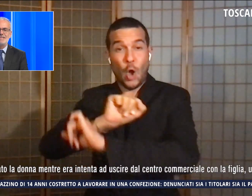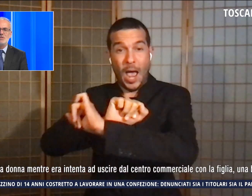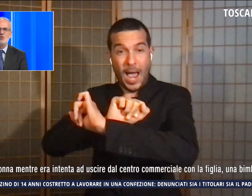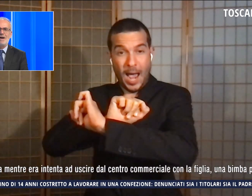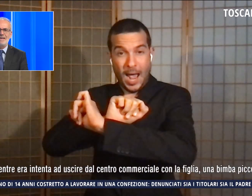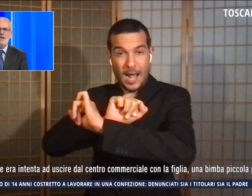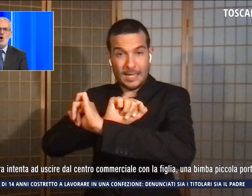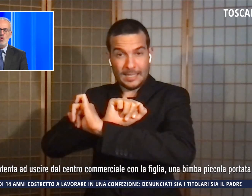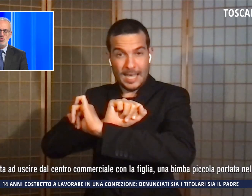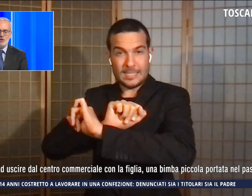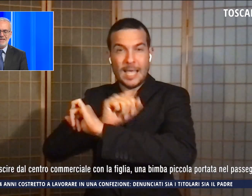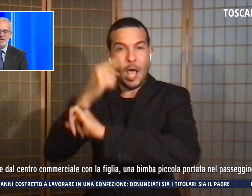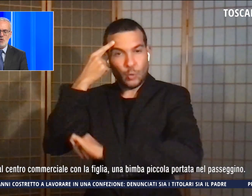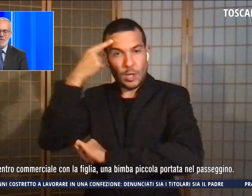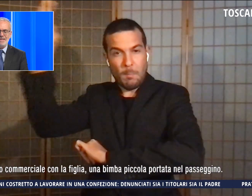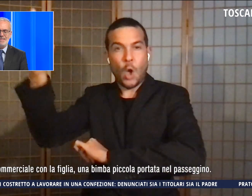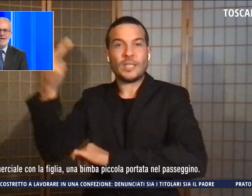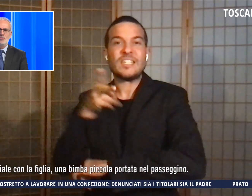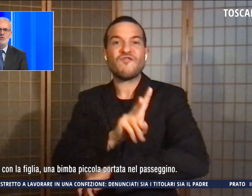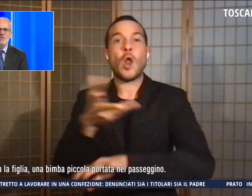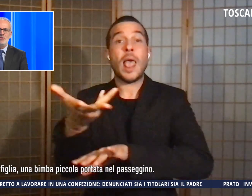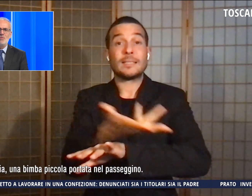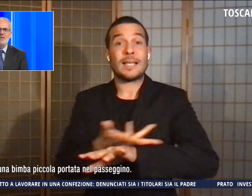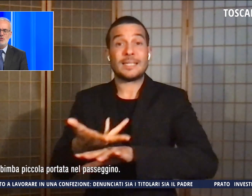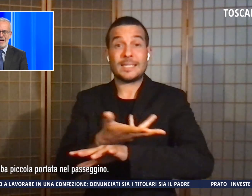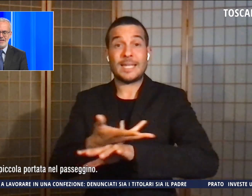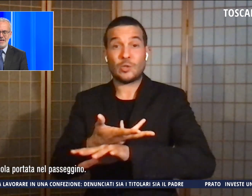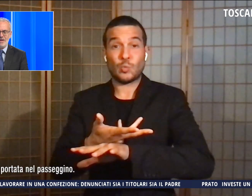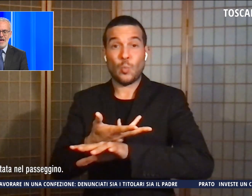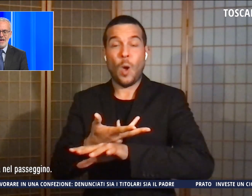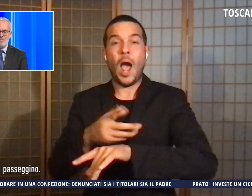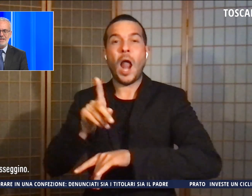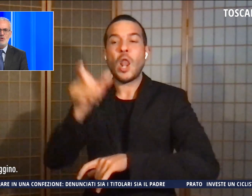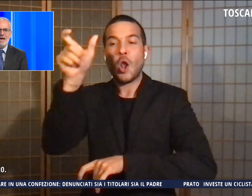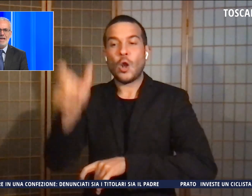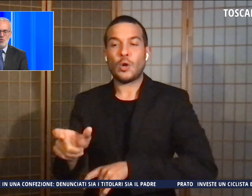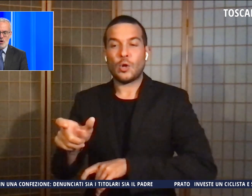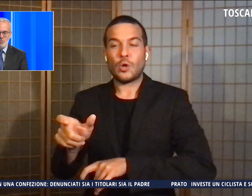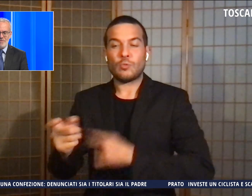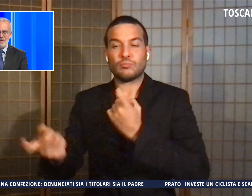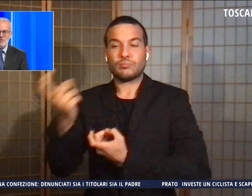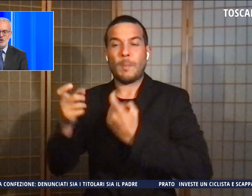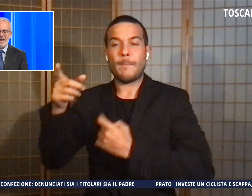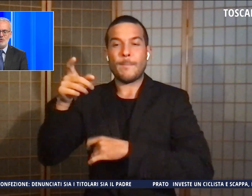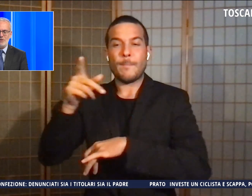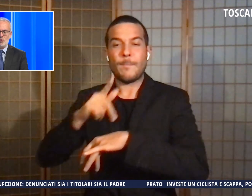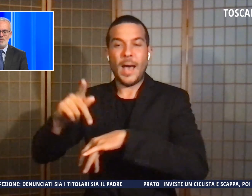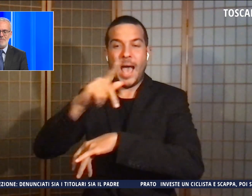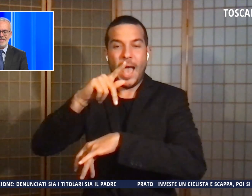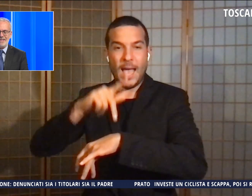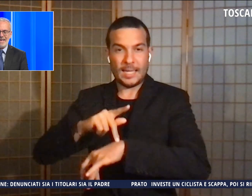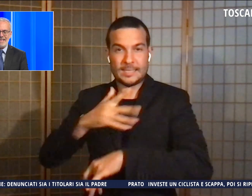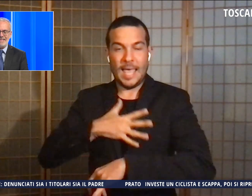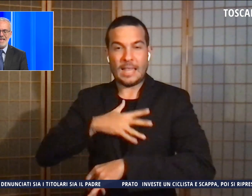di violenza sessuale, un cittadino pakistano di 24 anni. In particolare l'uomo aveva avvicinato la